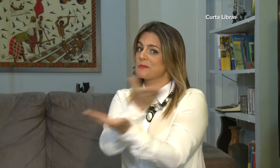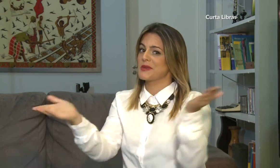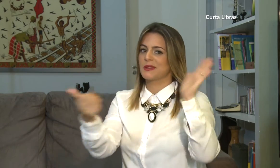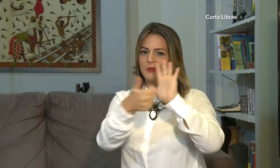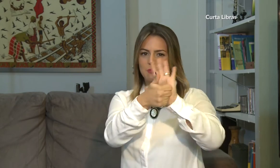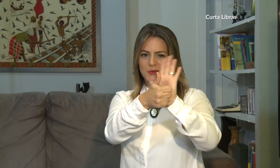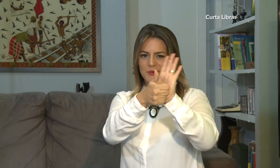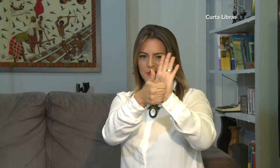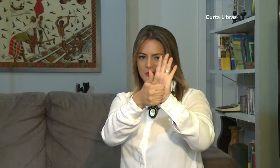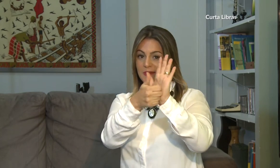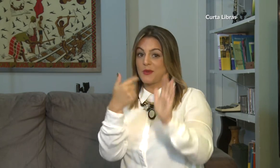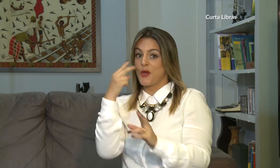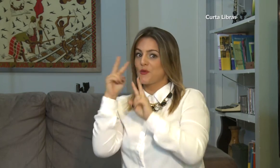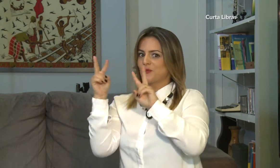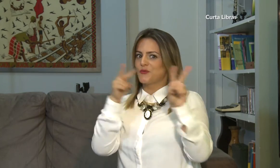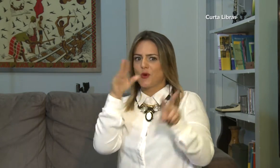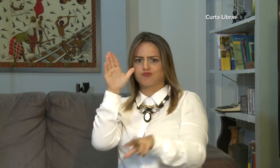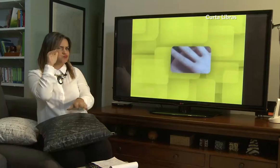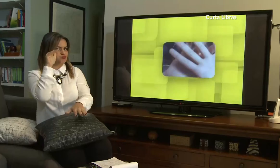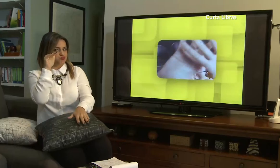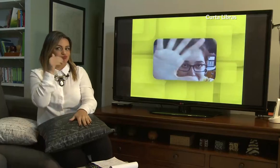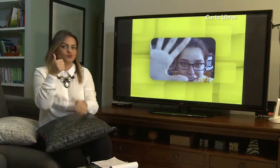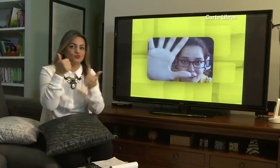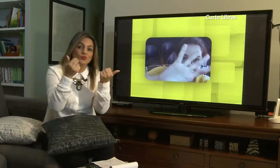comigo, aqui no Curta Libras.